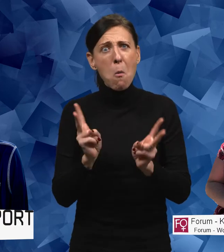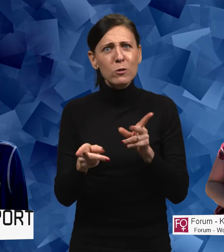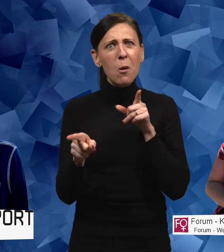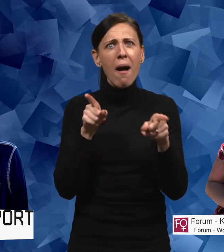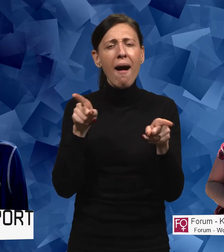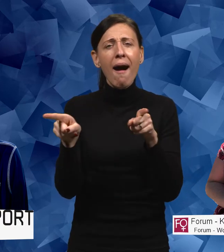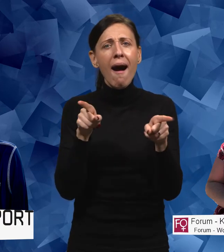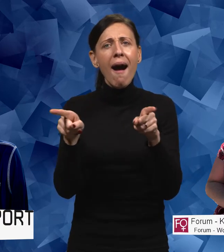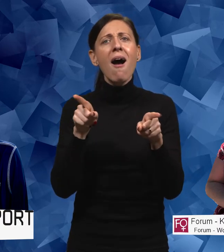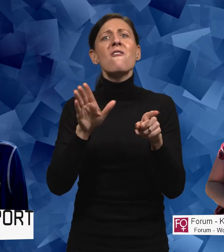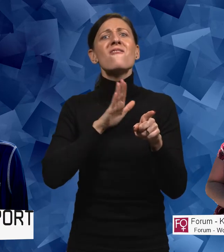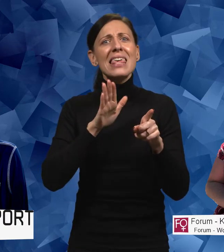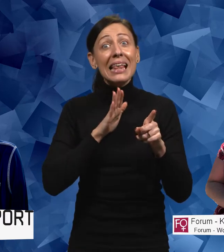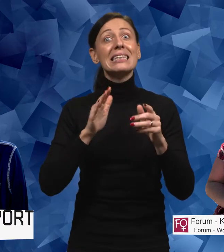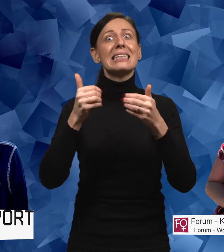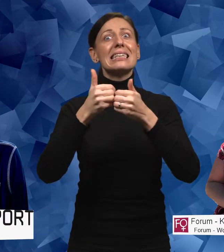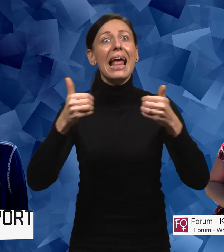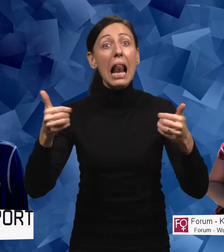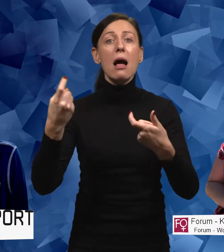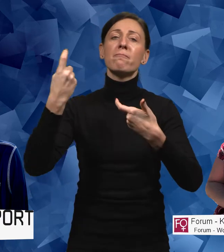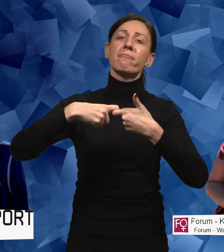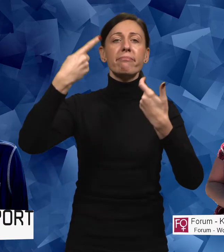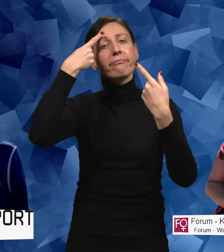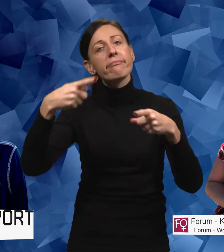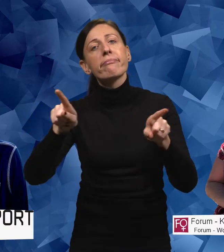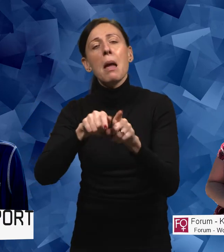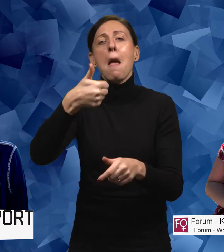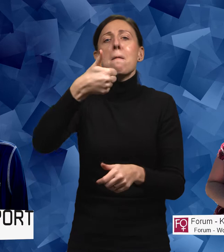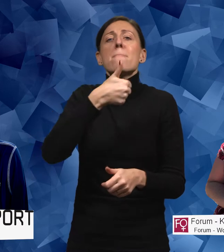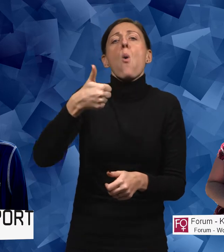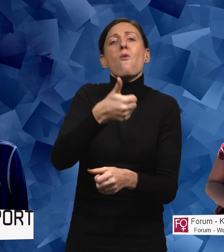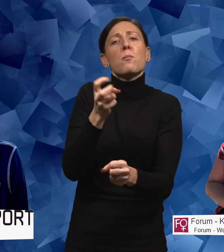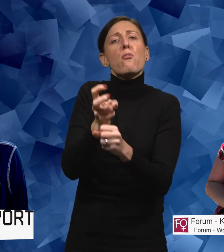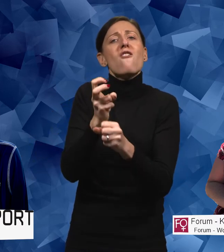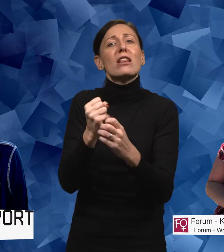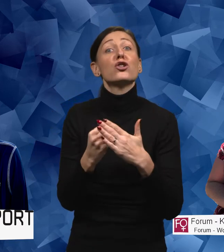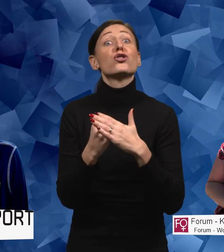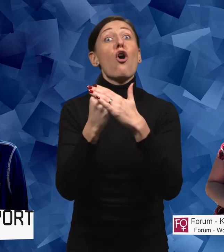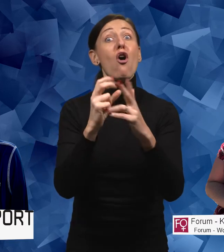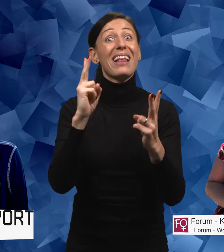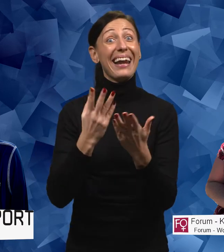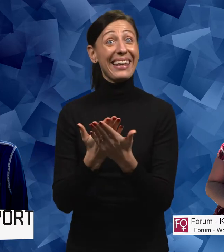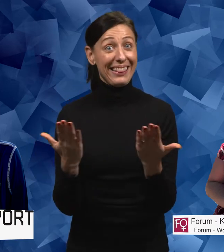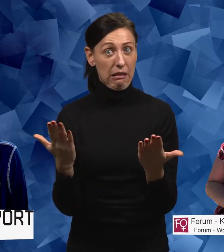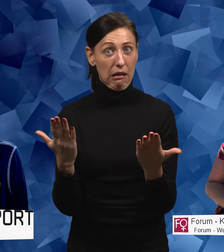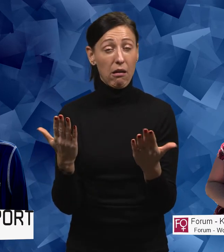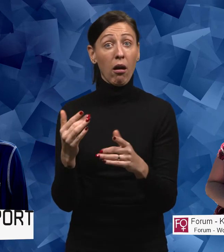i vilken grad man beviljas behovsprövade stöd eller inte är också